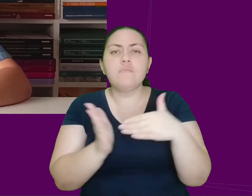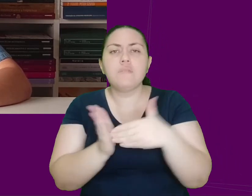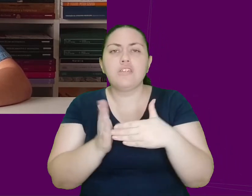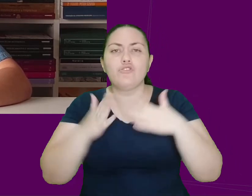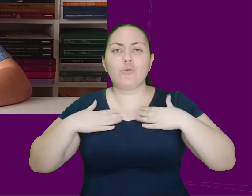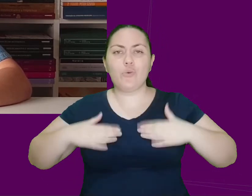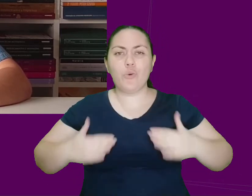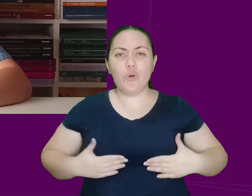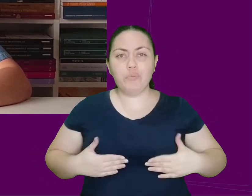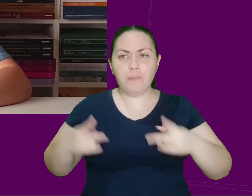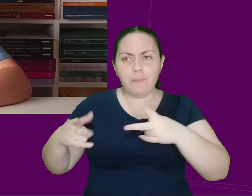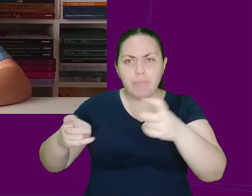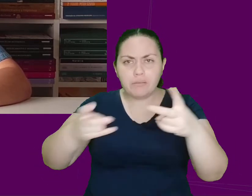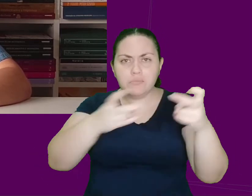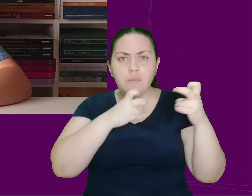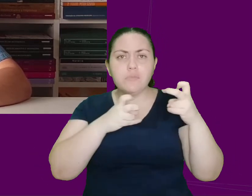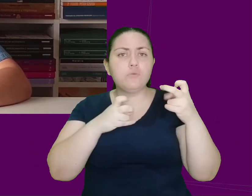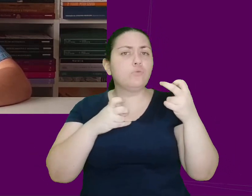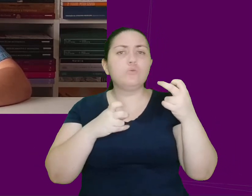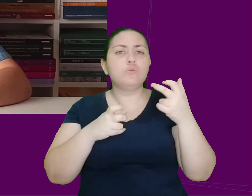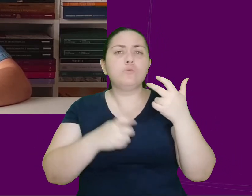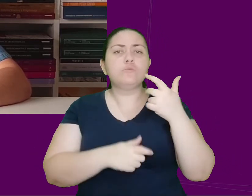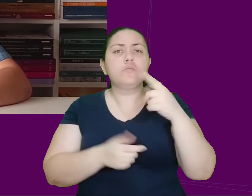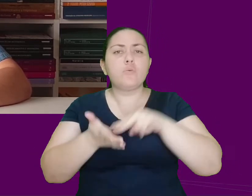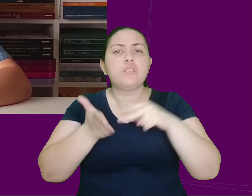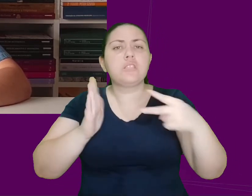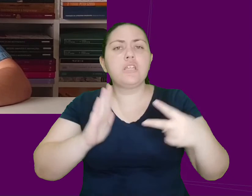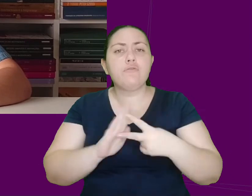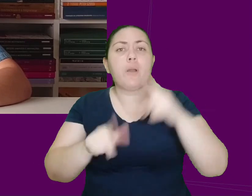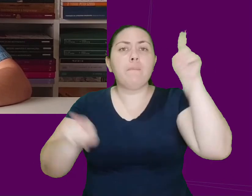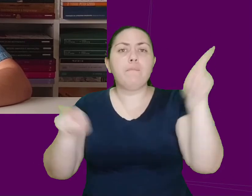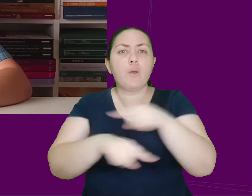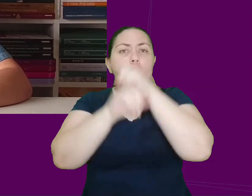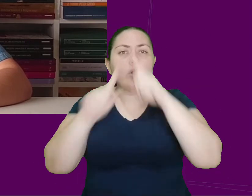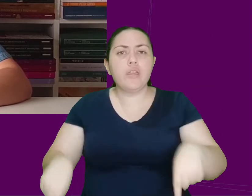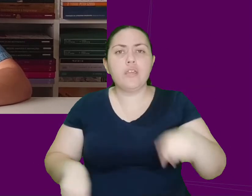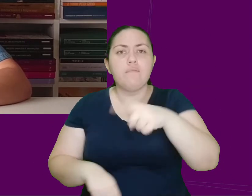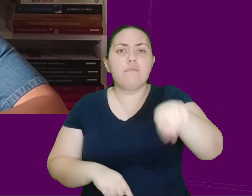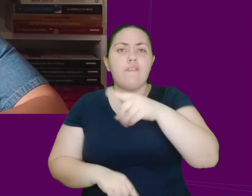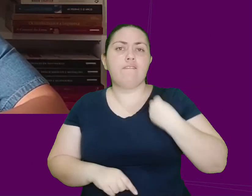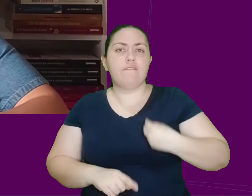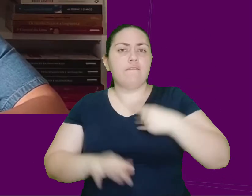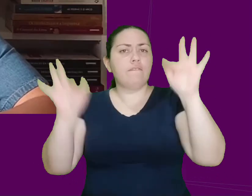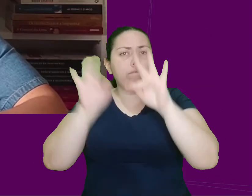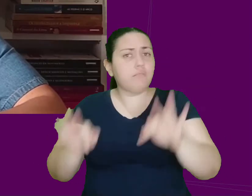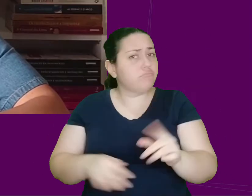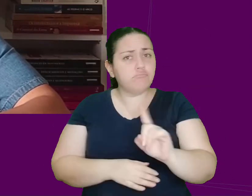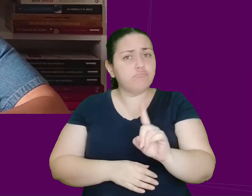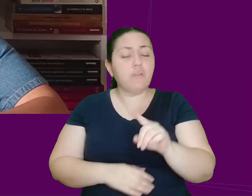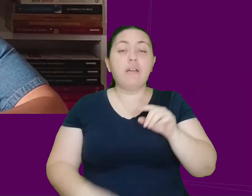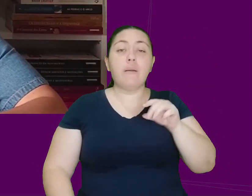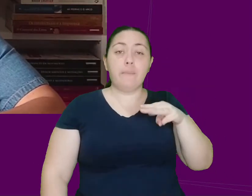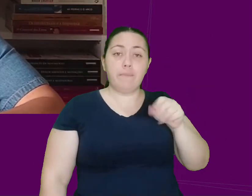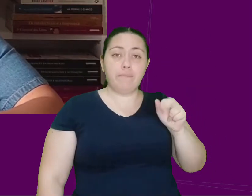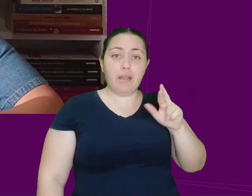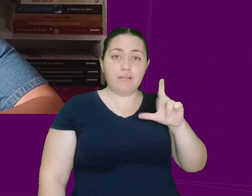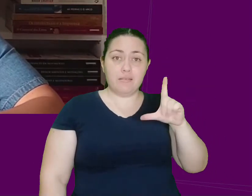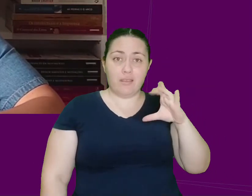e notou que isso não impedia que essas pessoas tivessem uma vida feliz. O Marcelo demitiu a Estela e contratou um novo